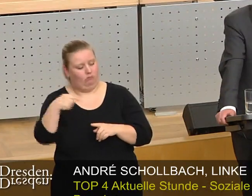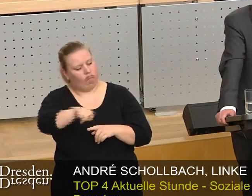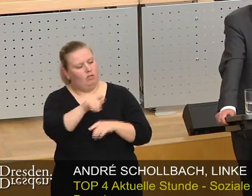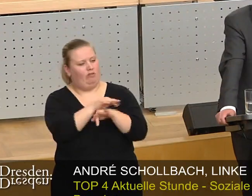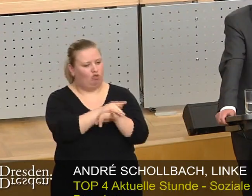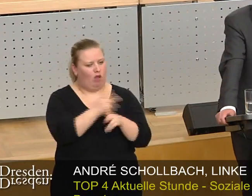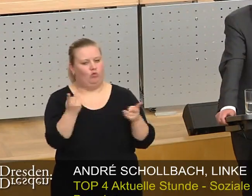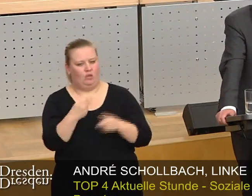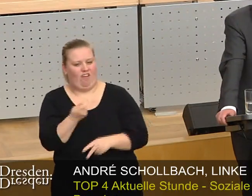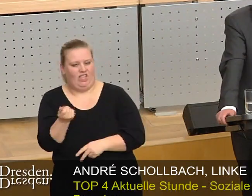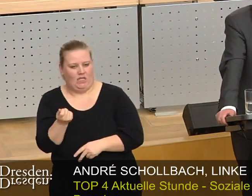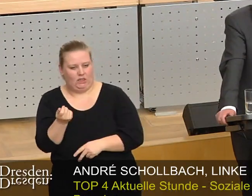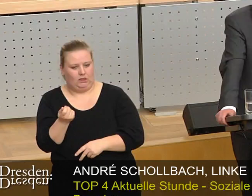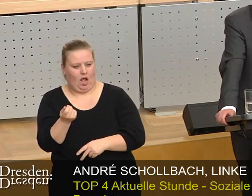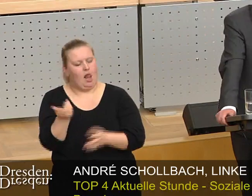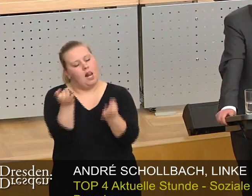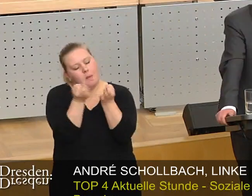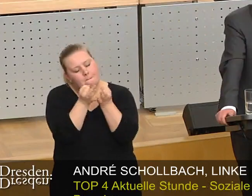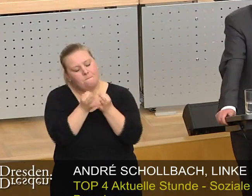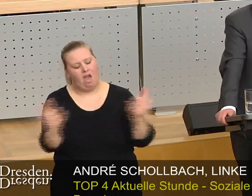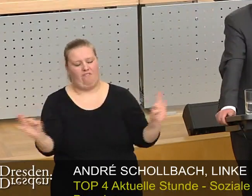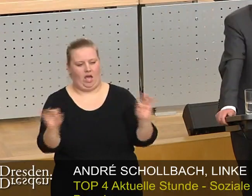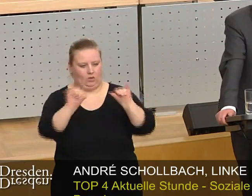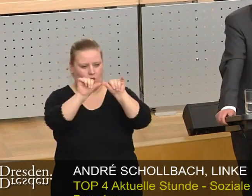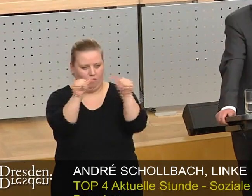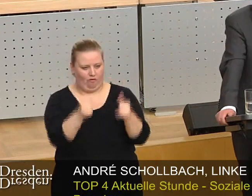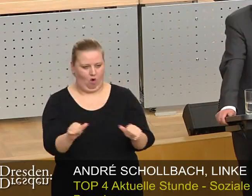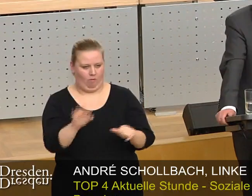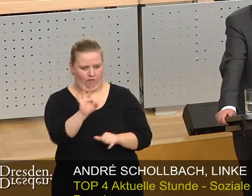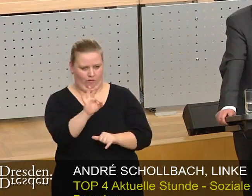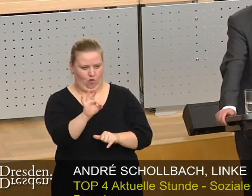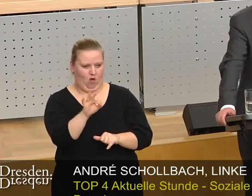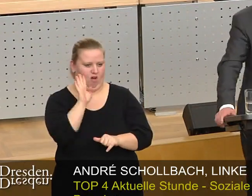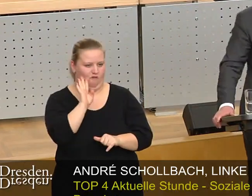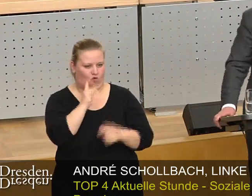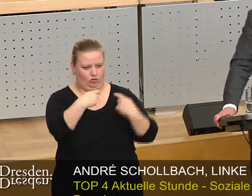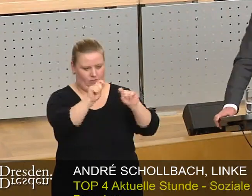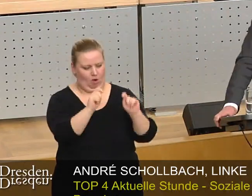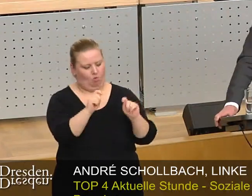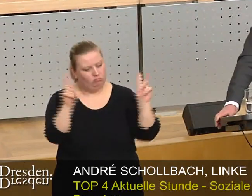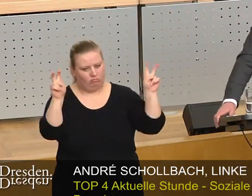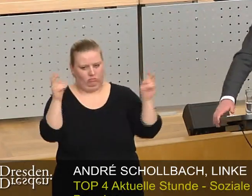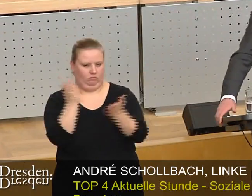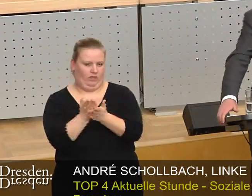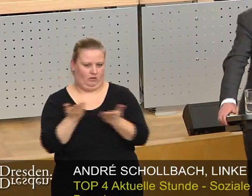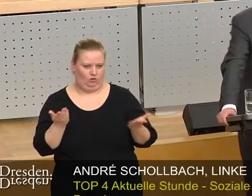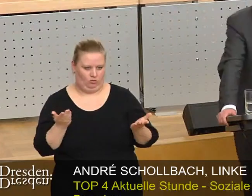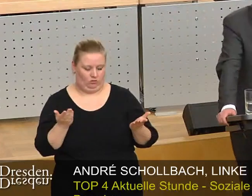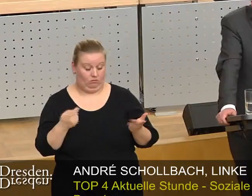beziehungsweise finanziell optimale Lösung darstellt. Zitat Ende. Der